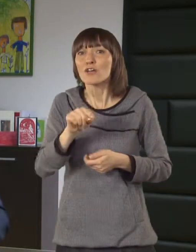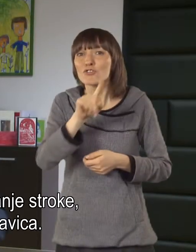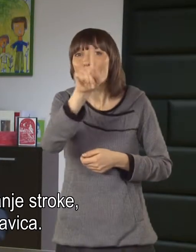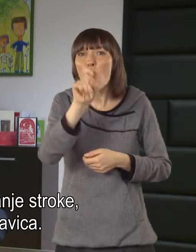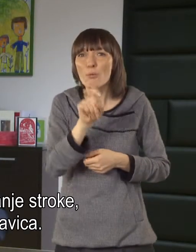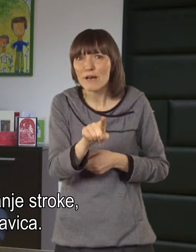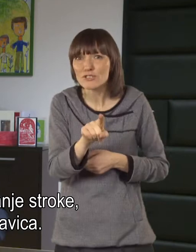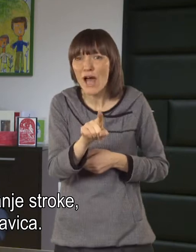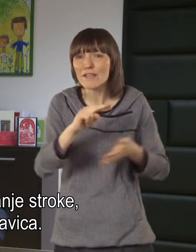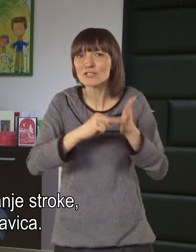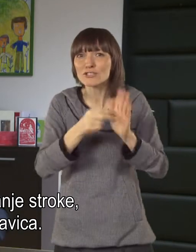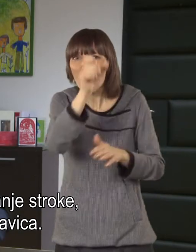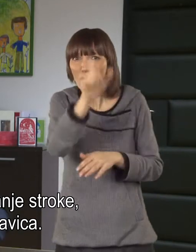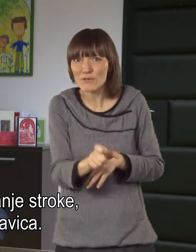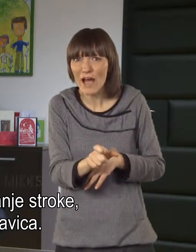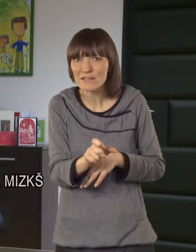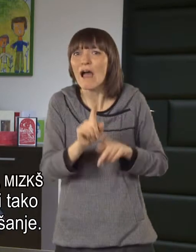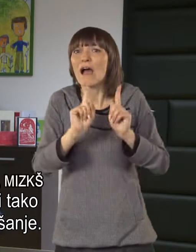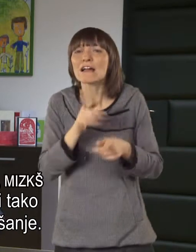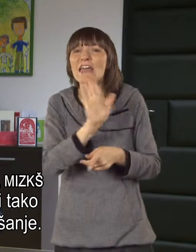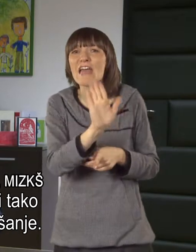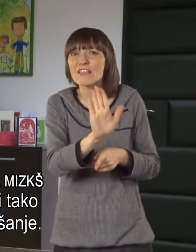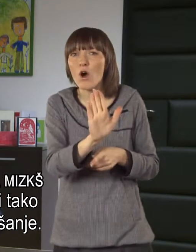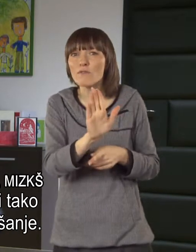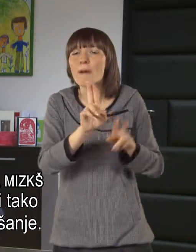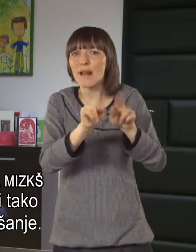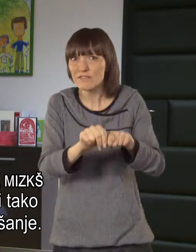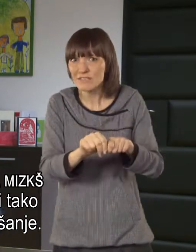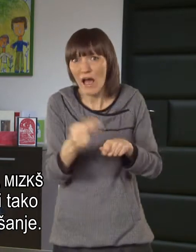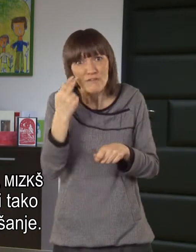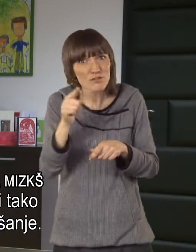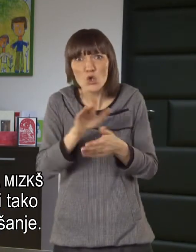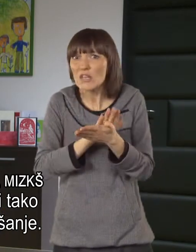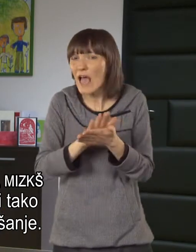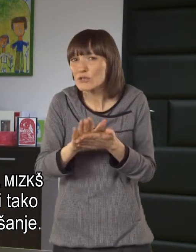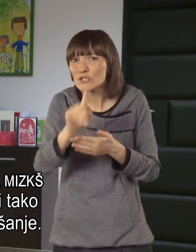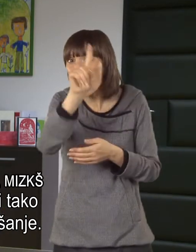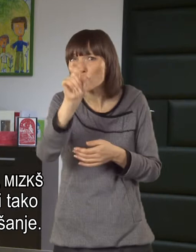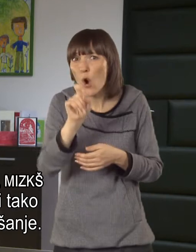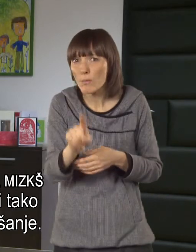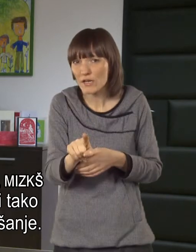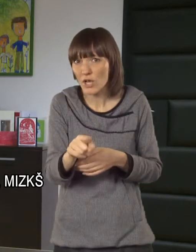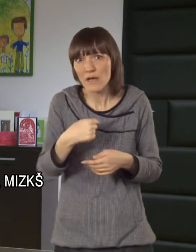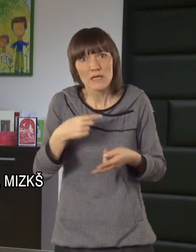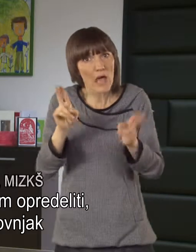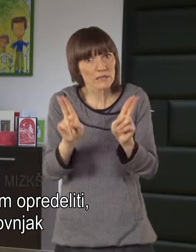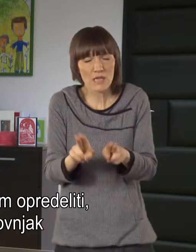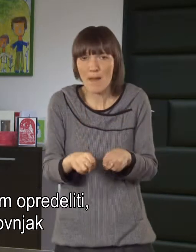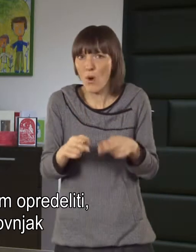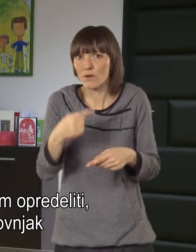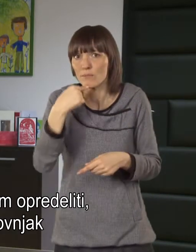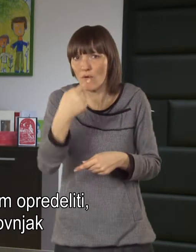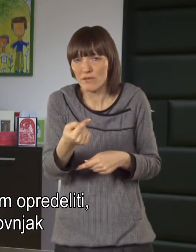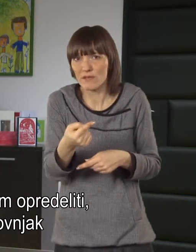Gledajte, da to je vprašanje stroke, kaj je miha pravica. Zgleda, da je to vprašanje, da to ni tako enostavno vprašanje. In jaz se